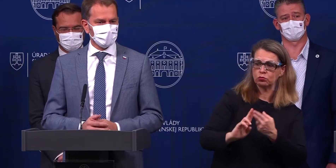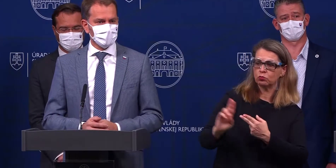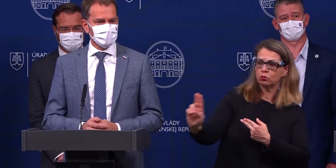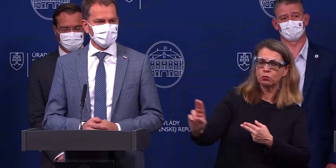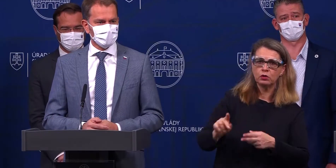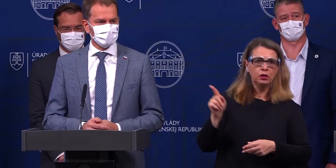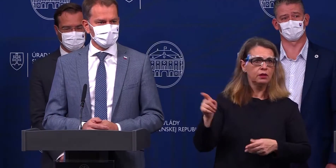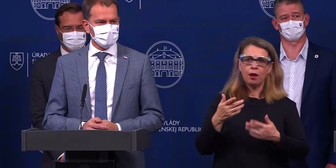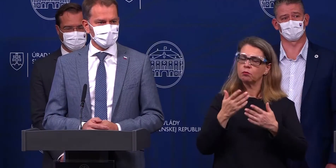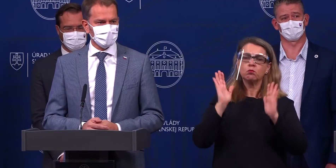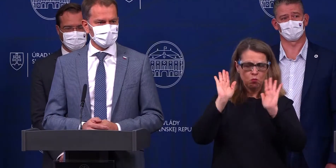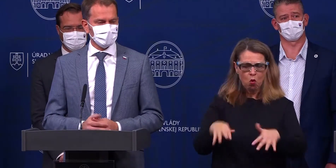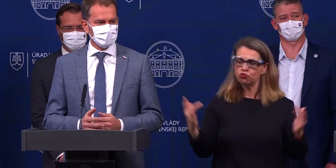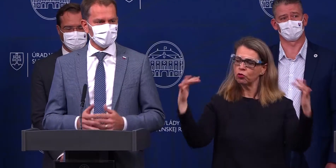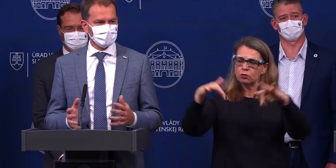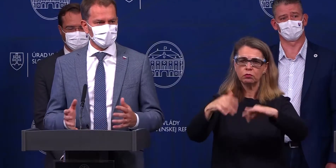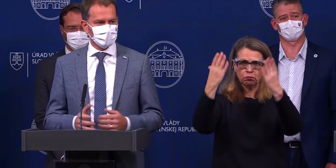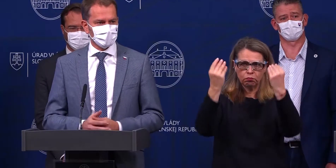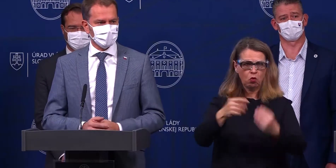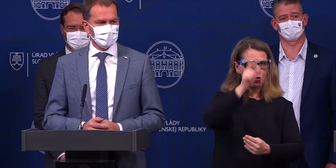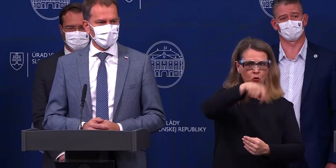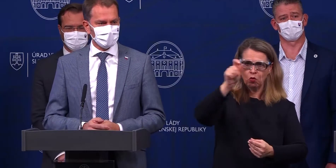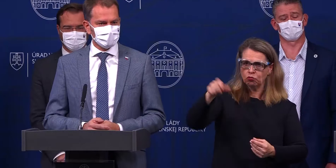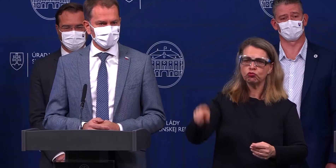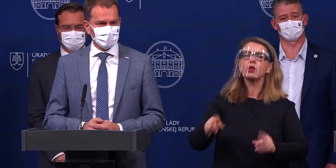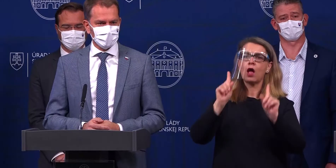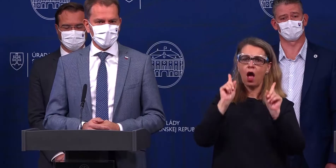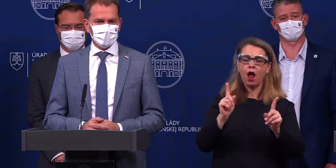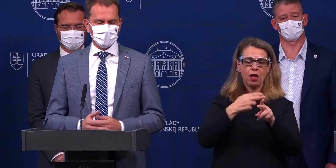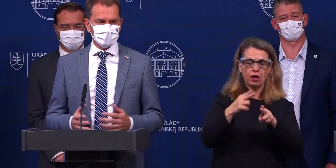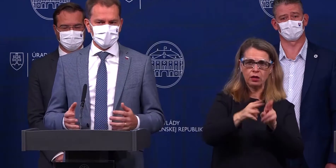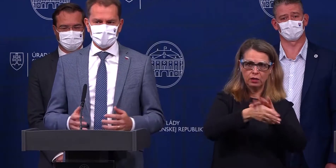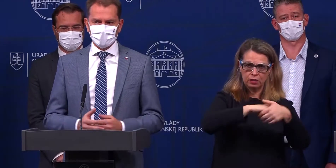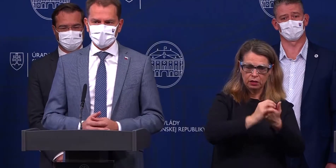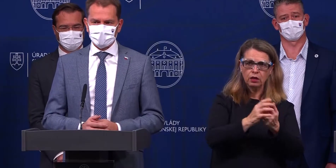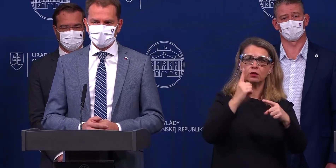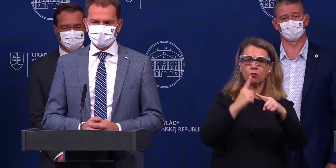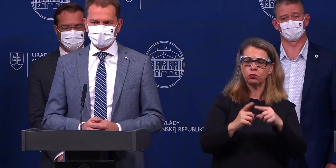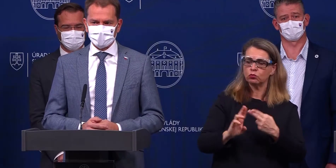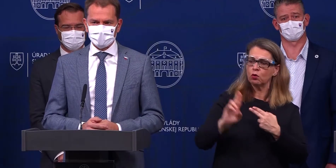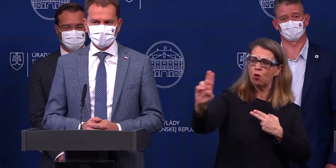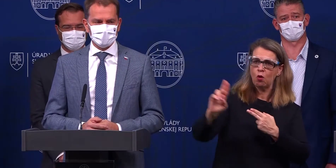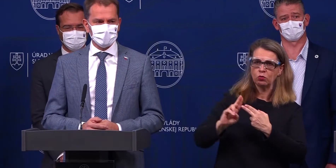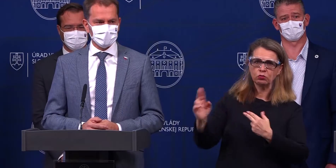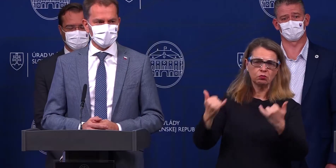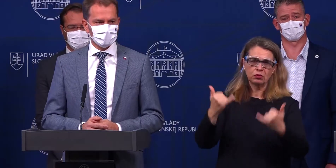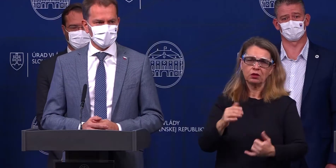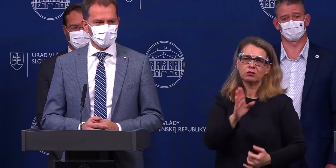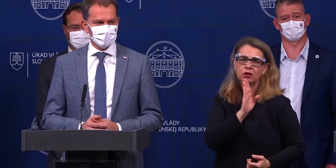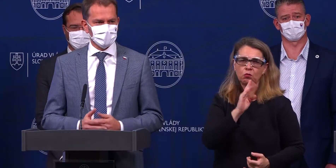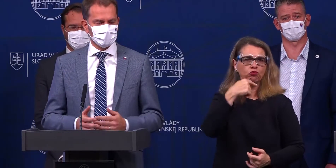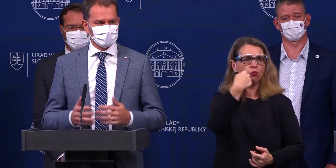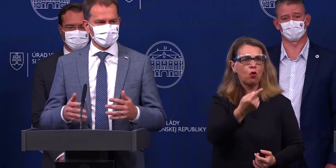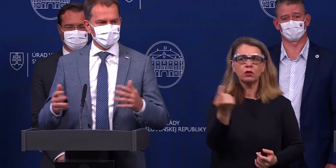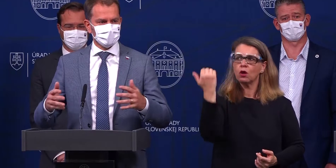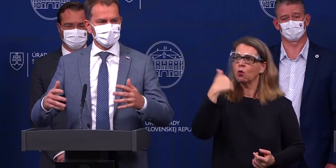obmedzenie počtu zúčasnených, ale teda hygiena bojmetrové odstupy. Lebo to asi by bolo ťažko teraz hovoriť ľuďom, ktorí prídu na